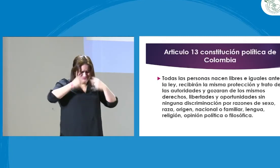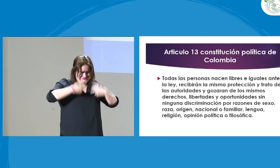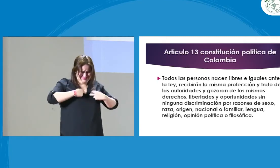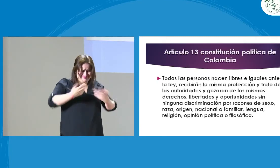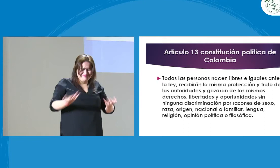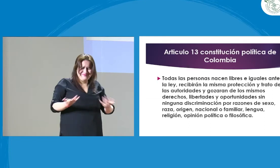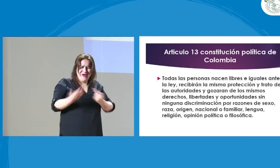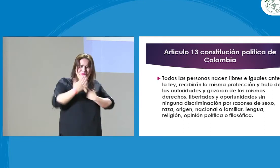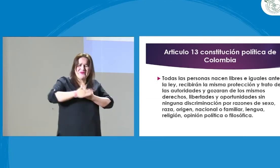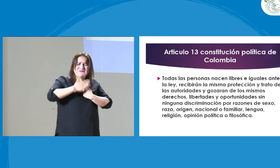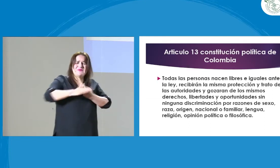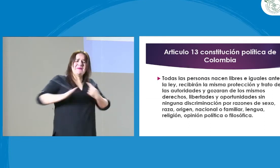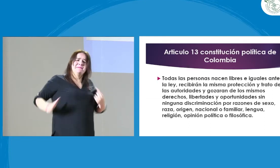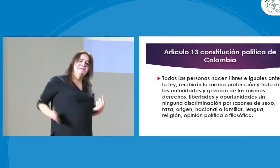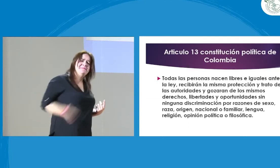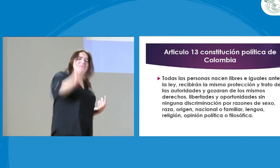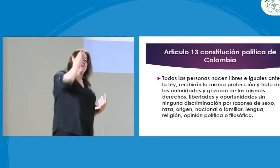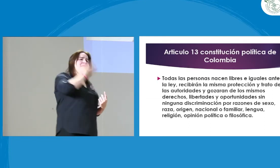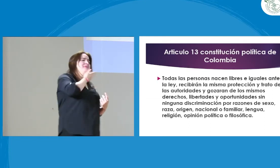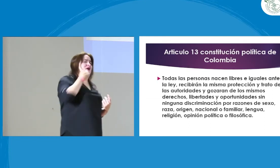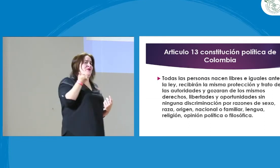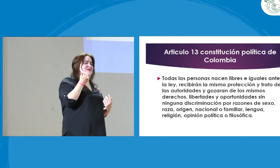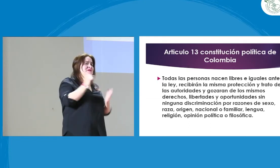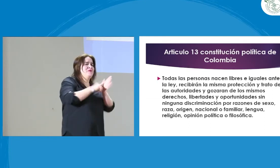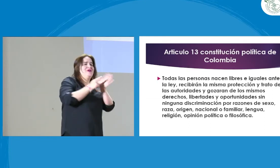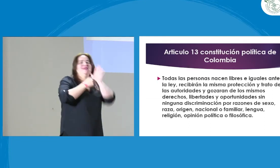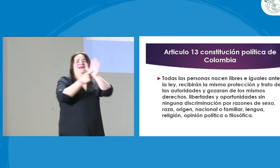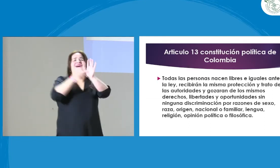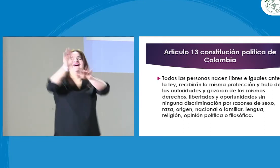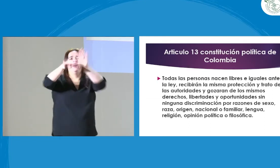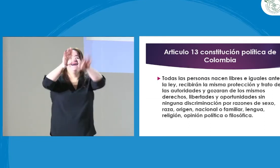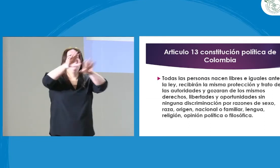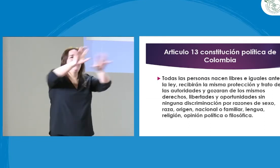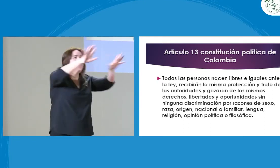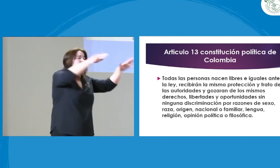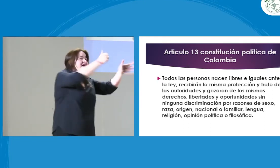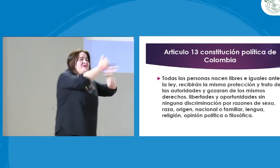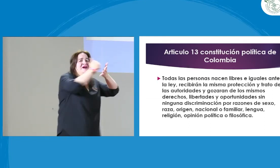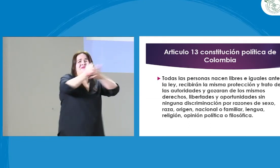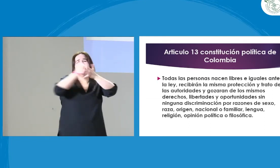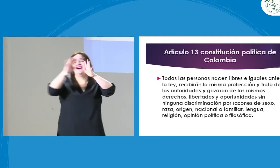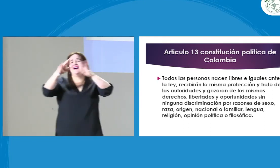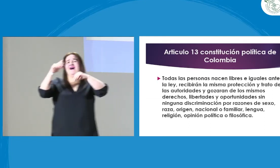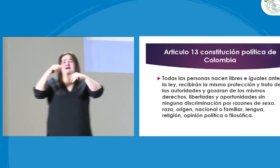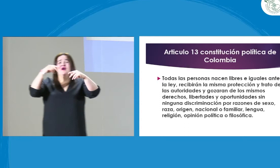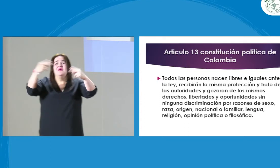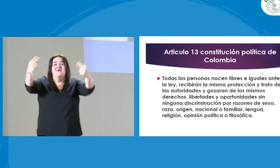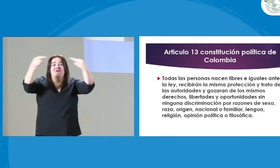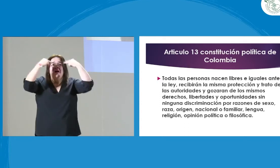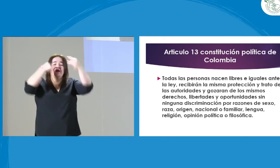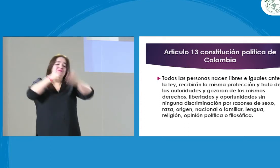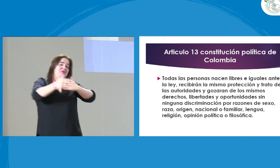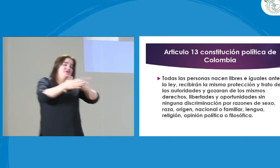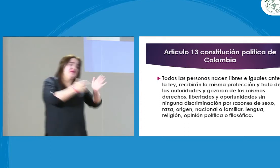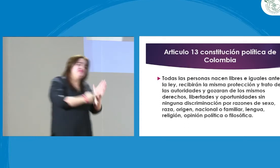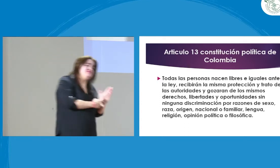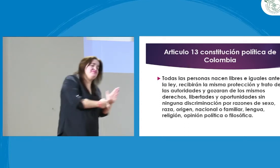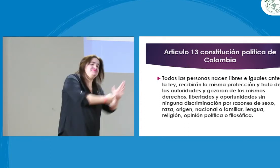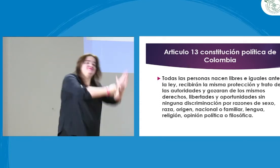con él. Entonces es importante mirarnos como mujeres y mejorar nuestra autoestima. No necesitamos de otras personas para